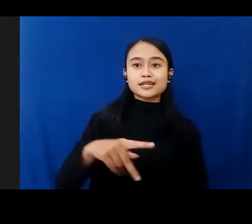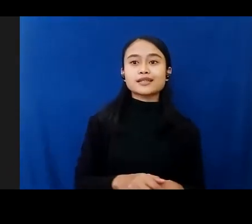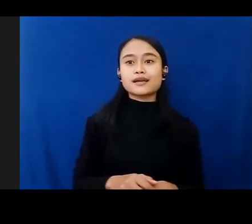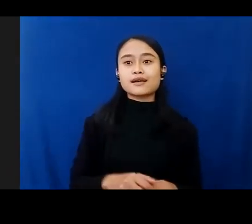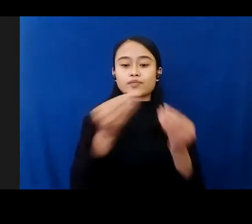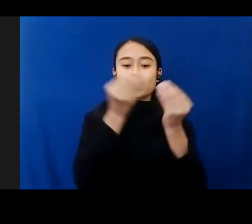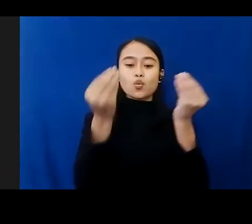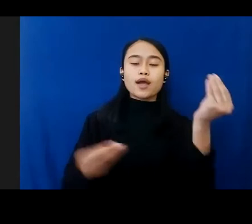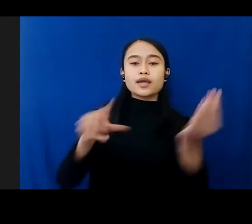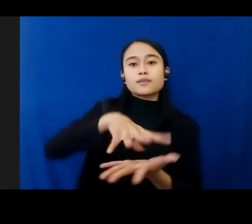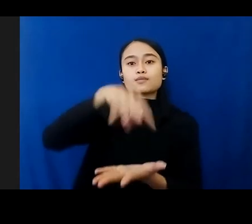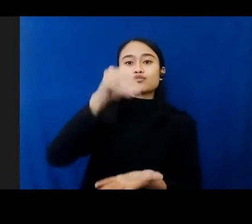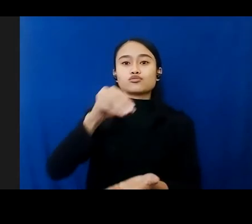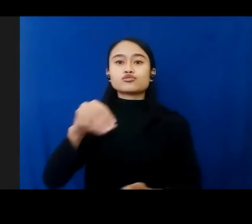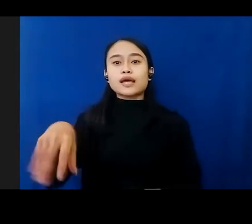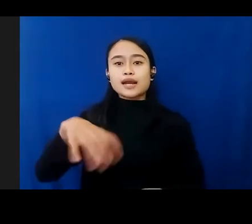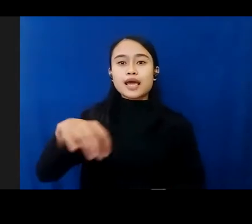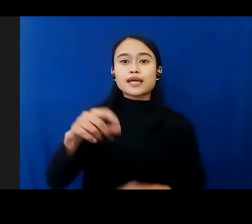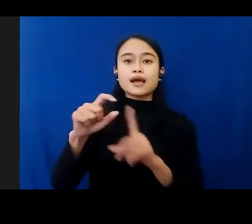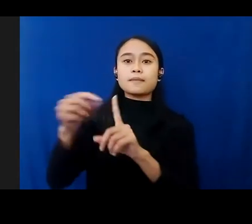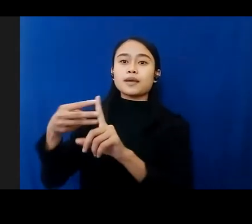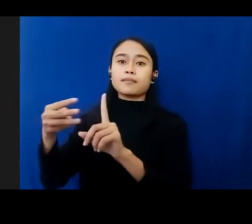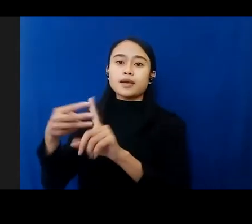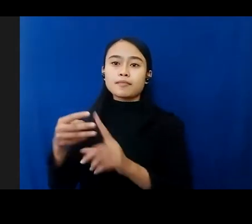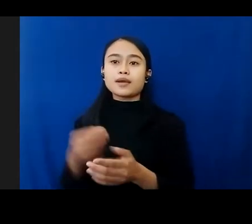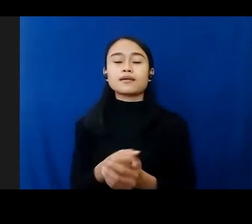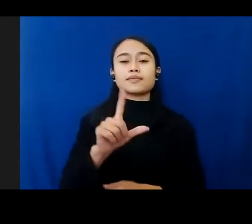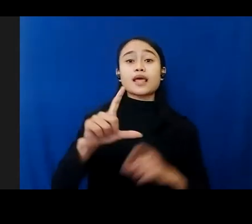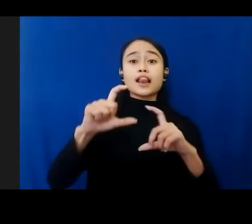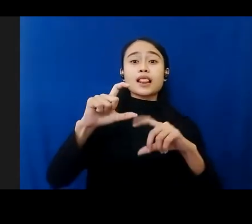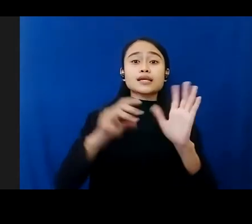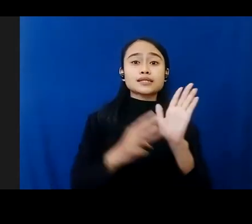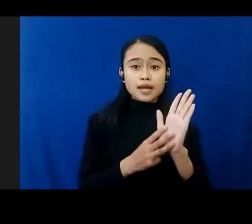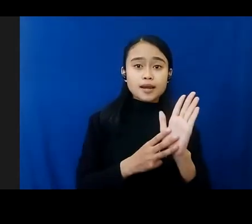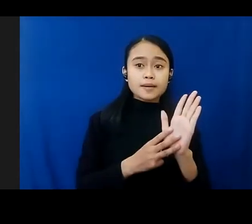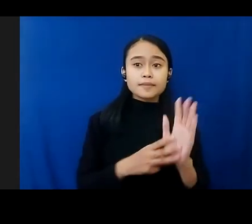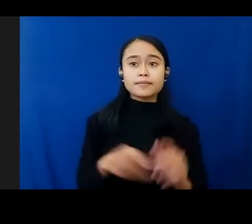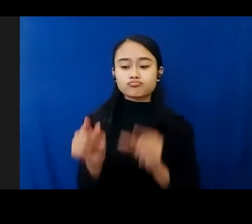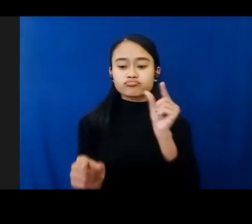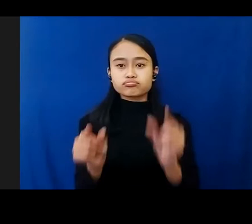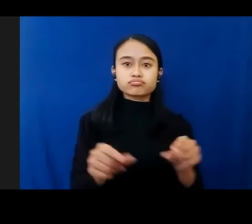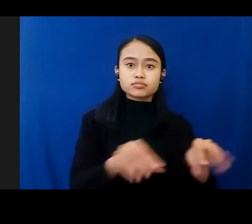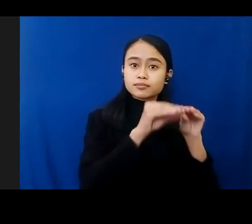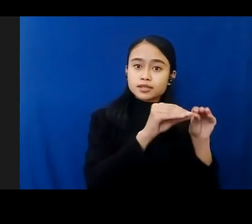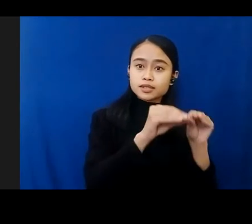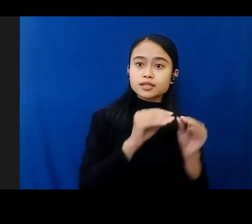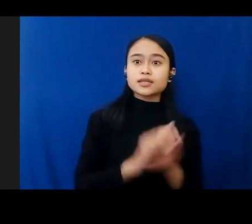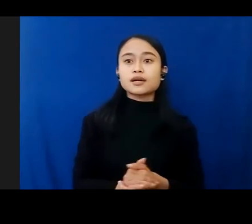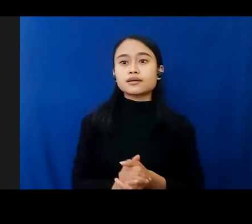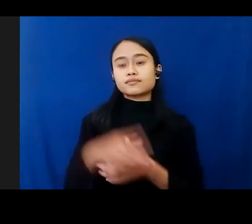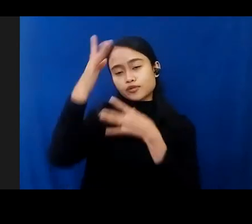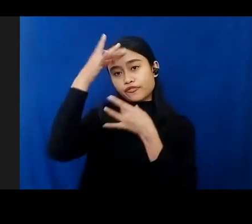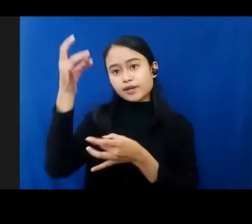mitra, lembaga PBB dan donor LSM, akademisi, asosiasi profesi forum anak,